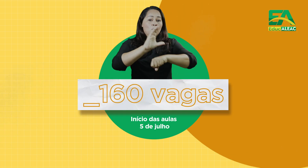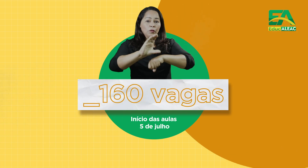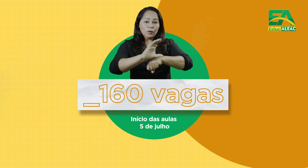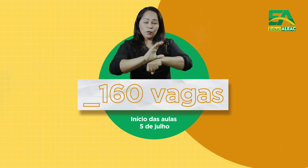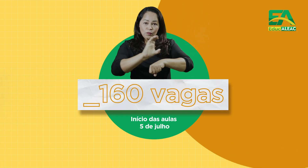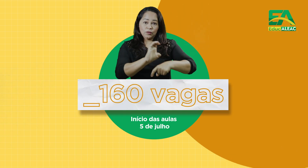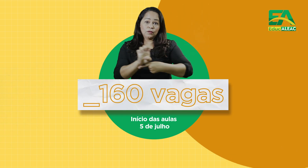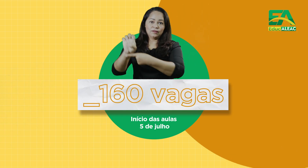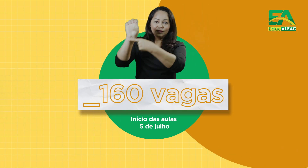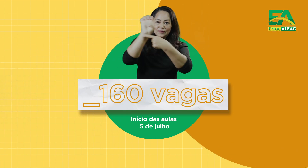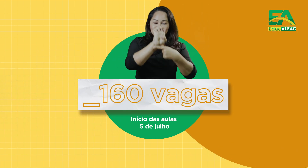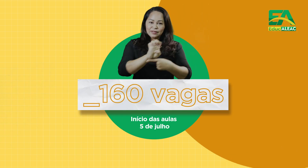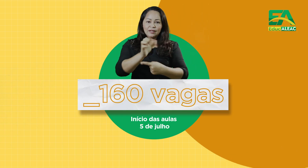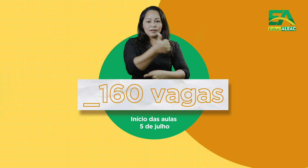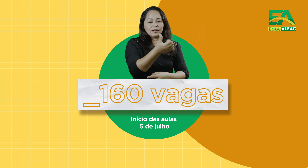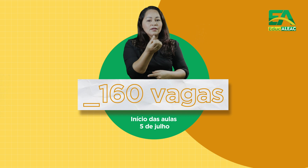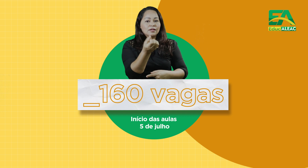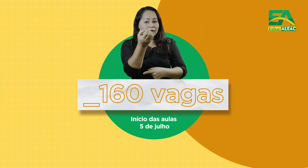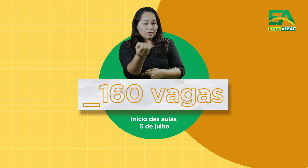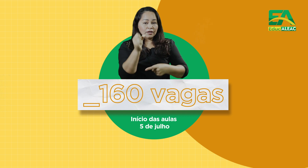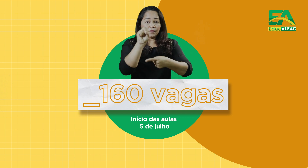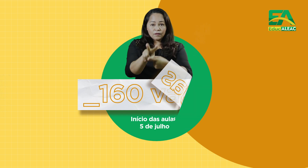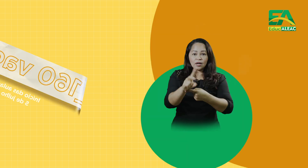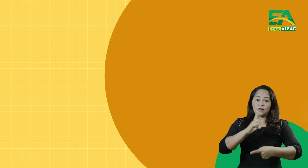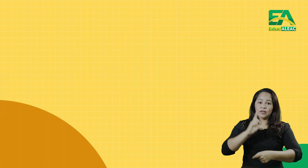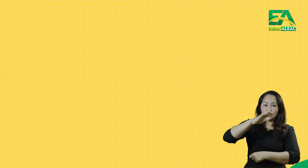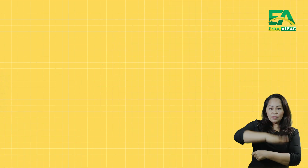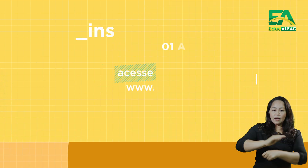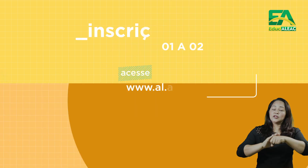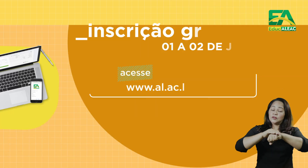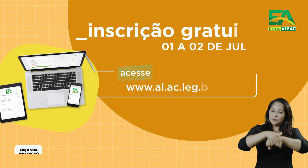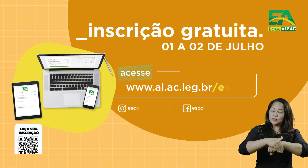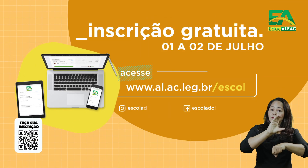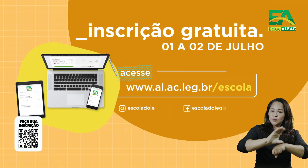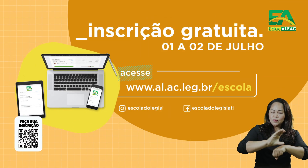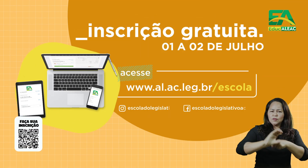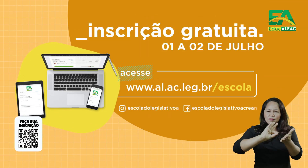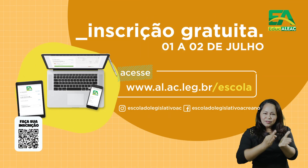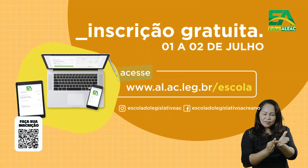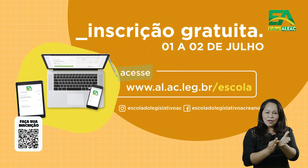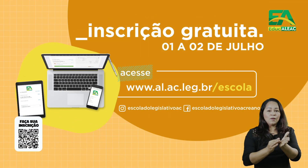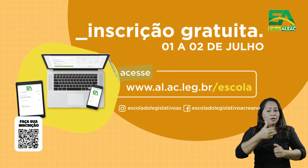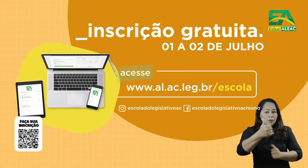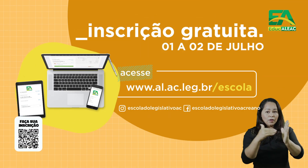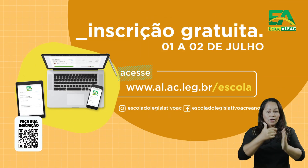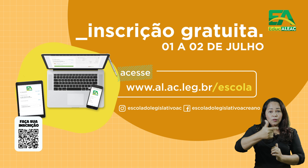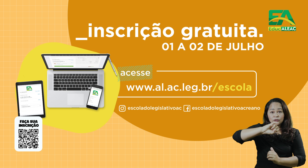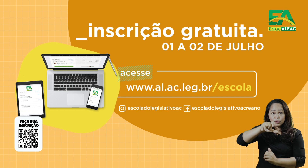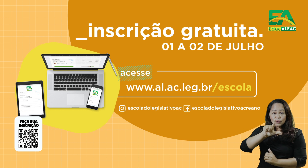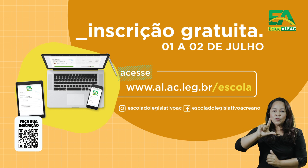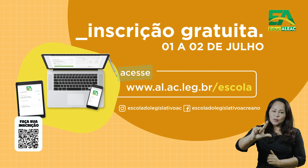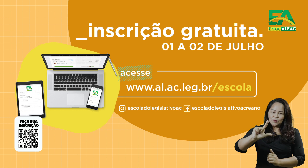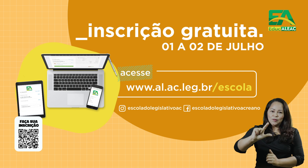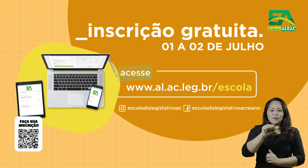o Estado. São 160 vagas divididas em uma turma tarde e outra noite. Faça sua inscrição entre os dias,